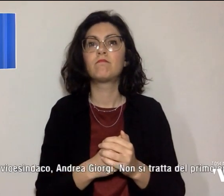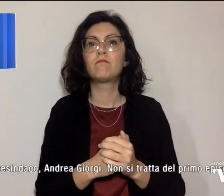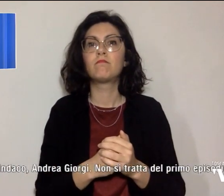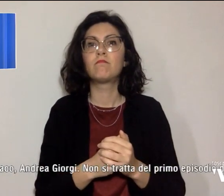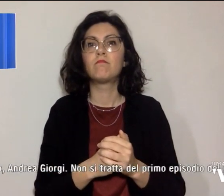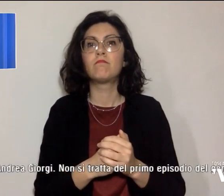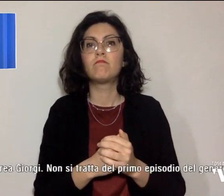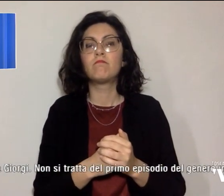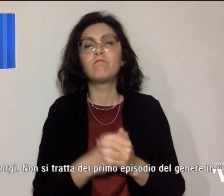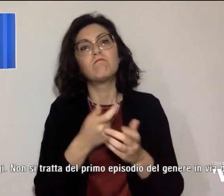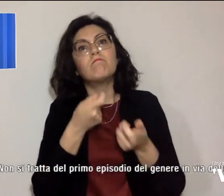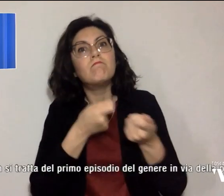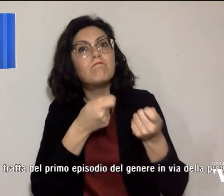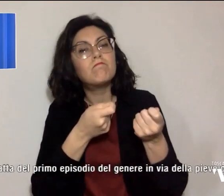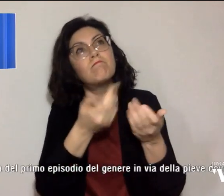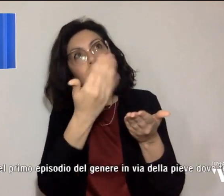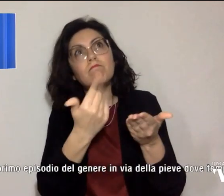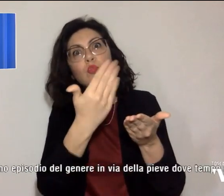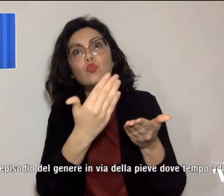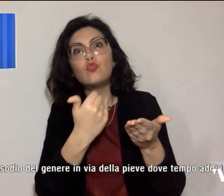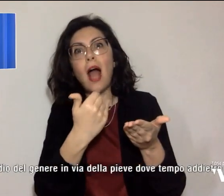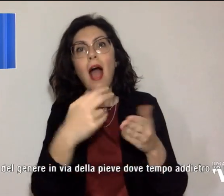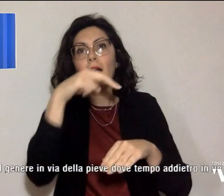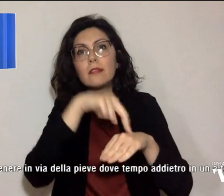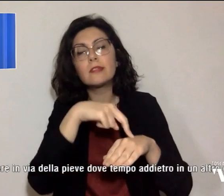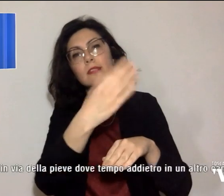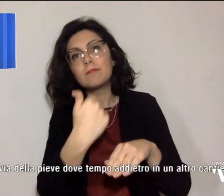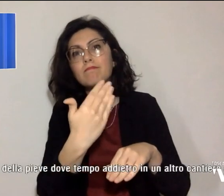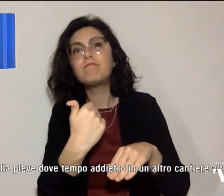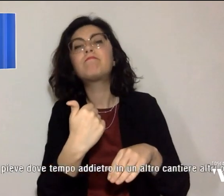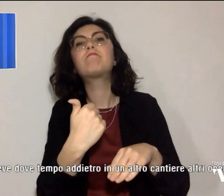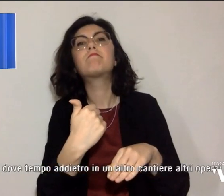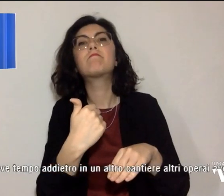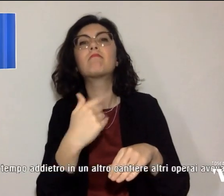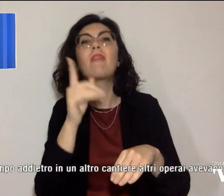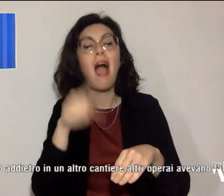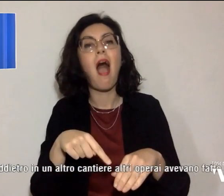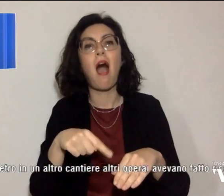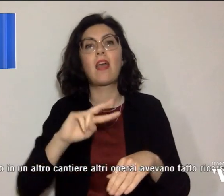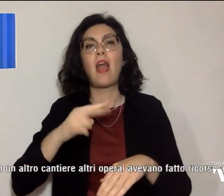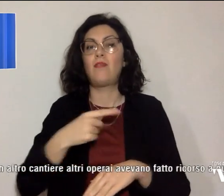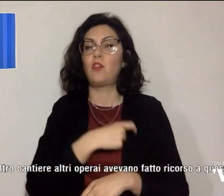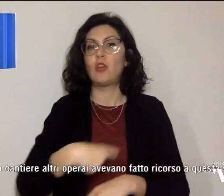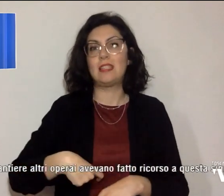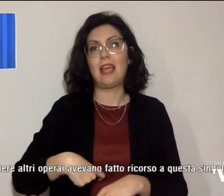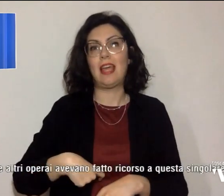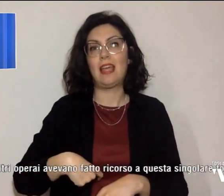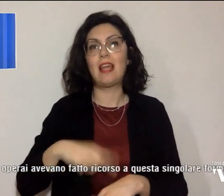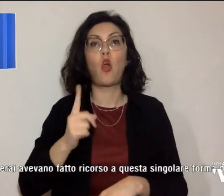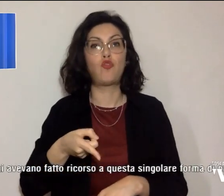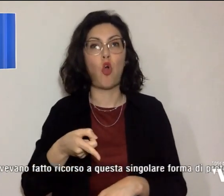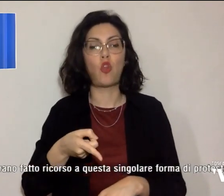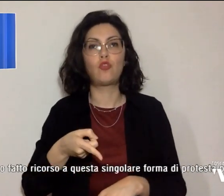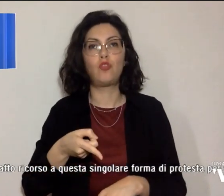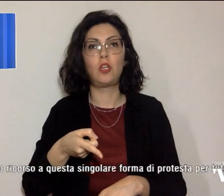operai a scendere dal pericoloso luogo dove si erano sistemati anche il vice sindaco Andrea Giorgi. Ma